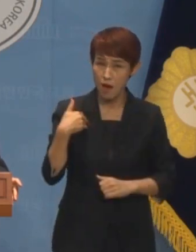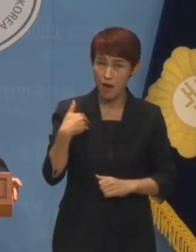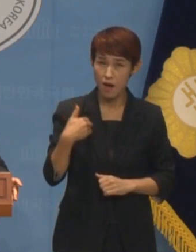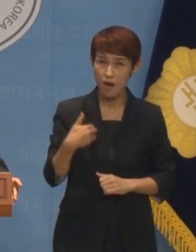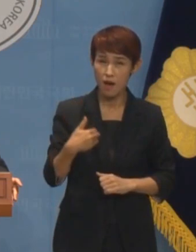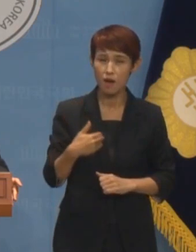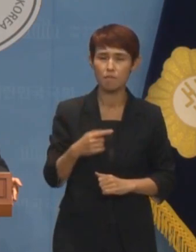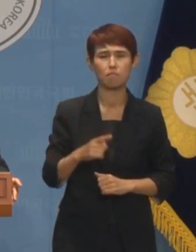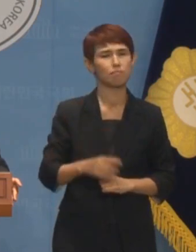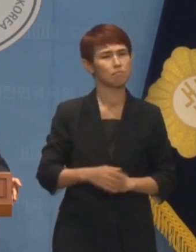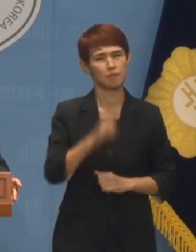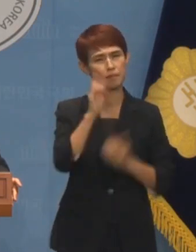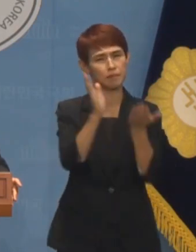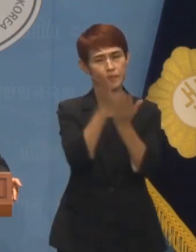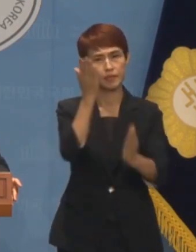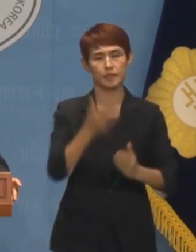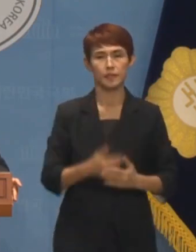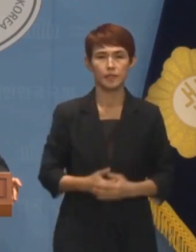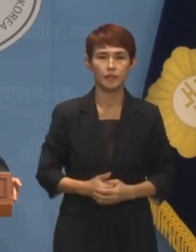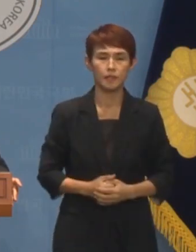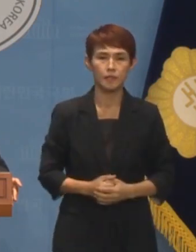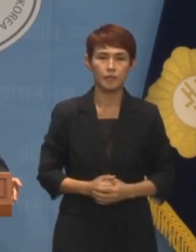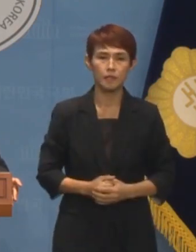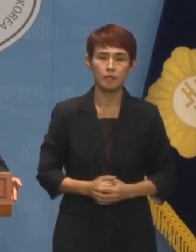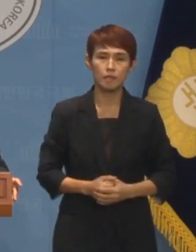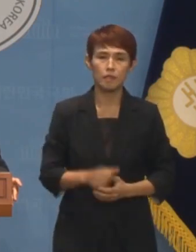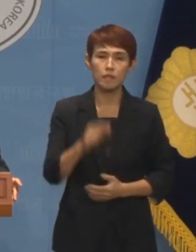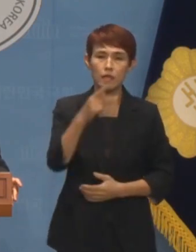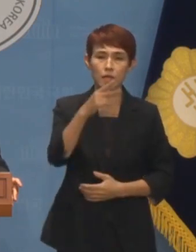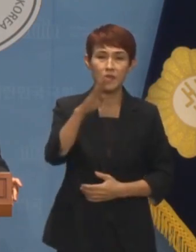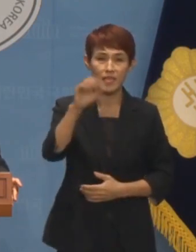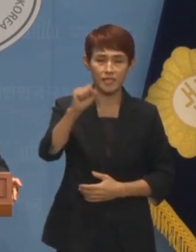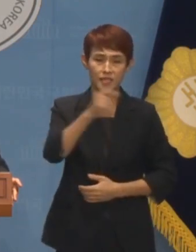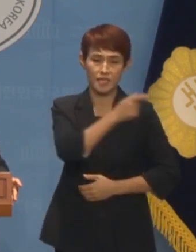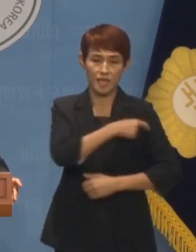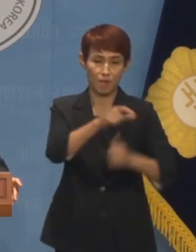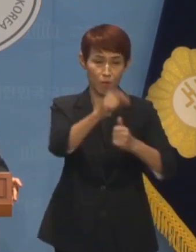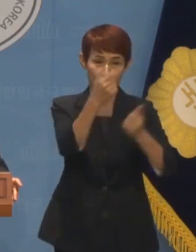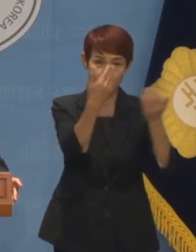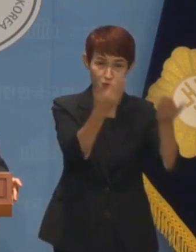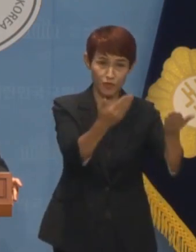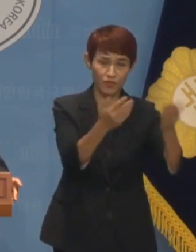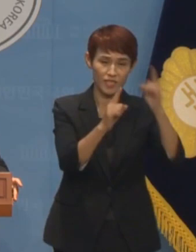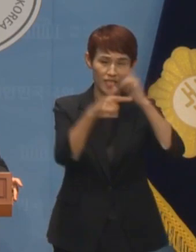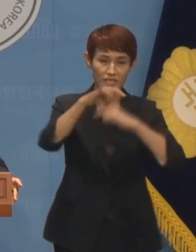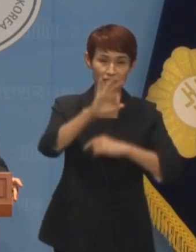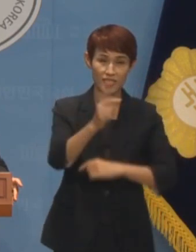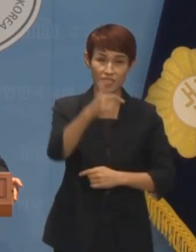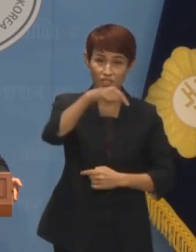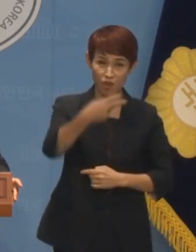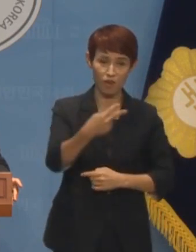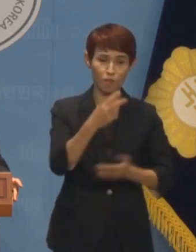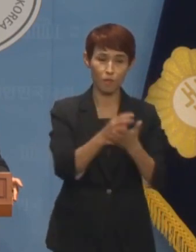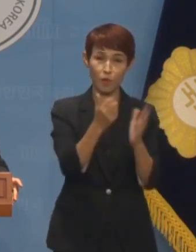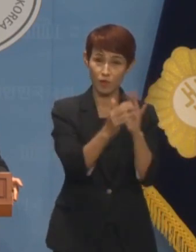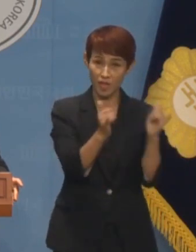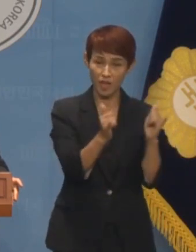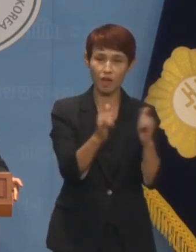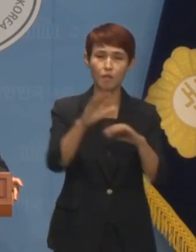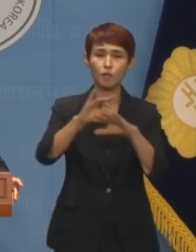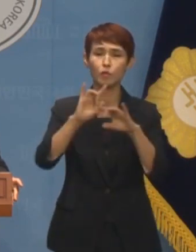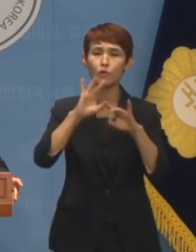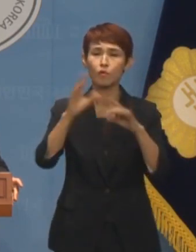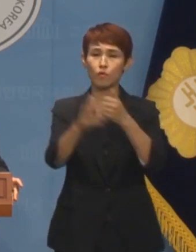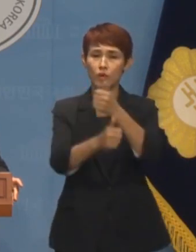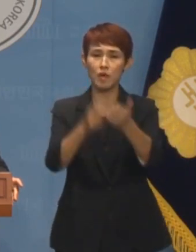것 같습니다. 자신이 KBS 이사로 뽑아준 이인철 변호사에게 방통위